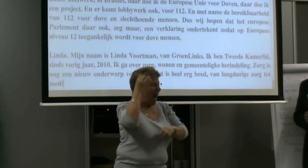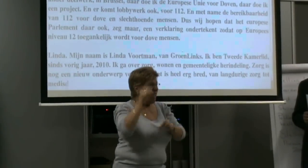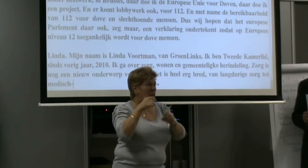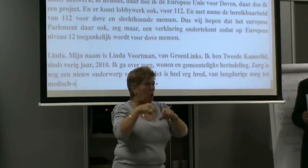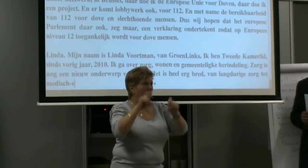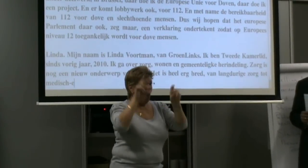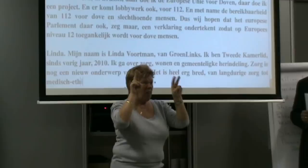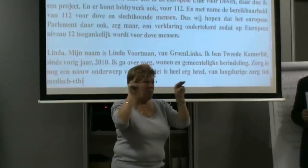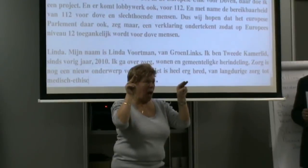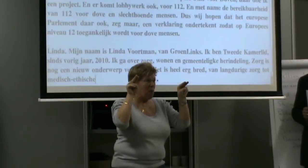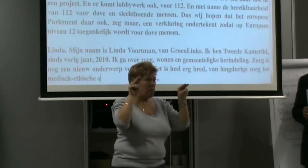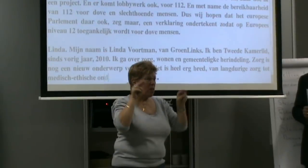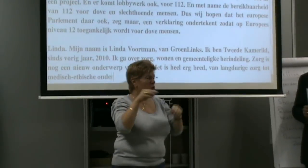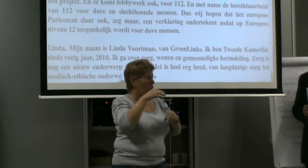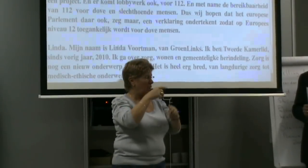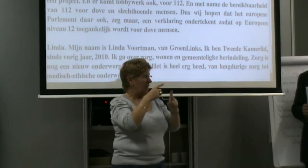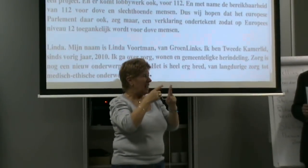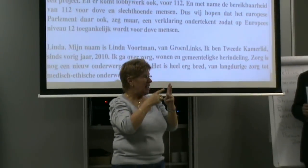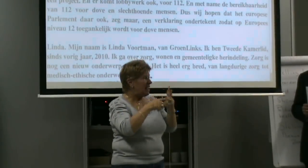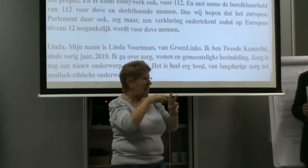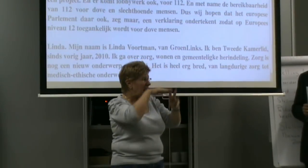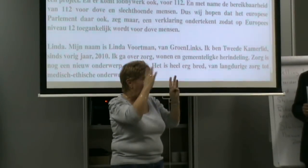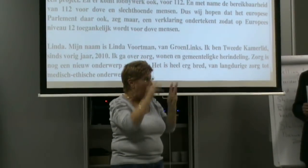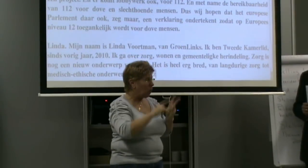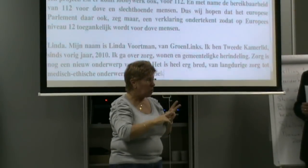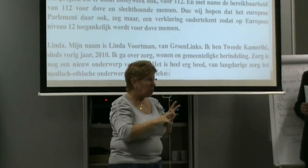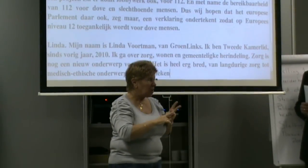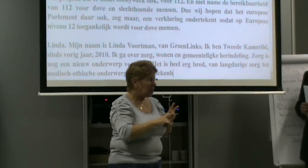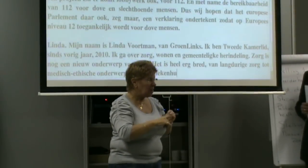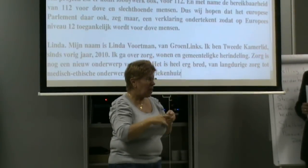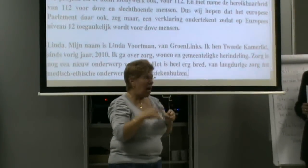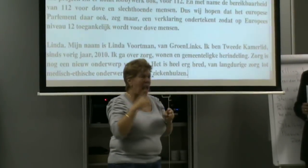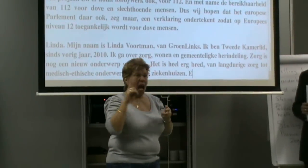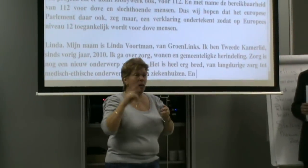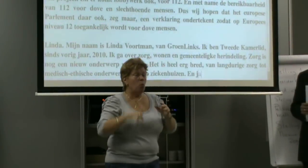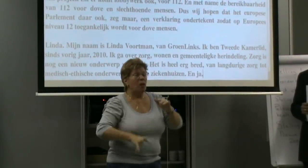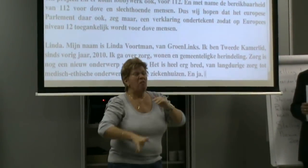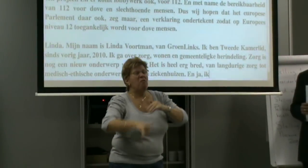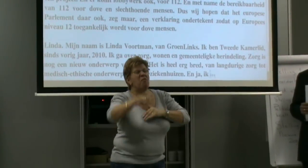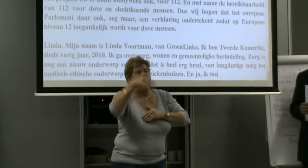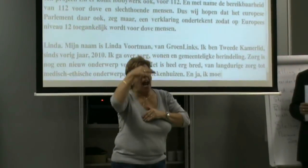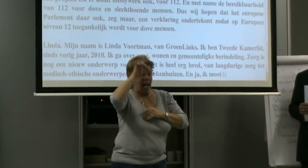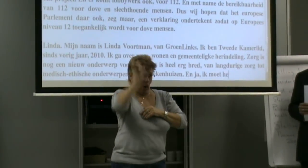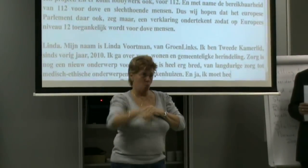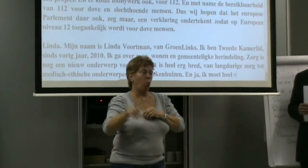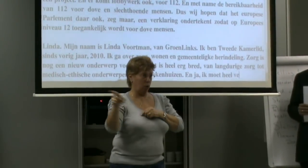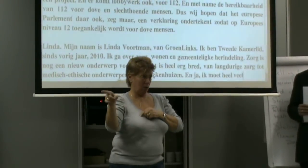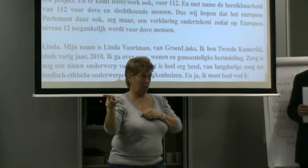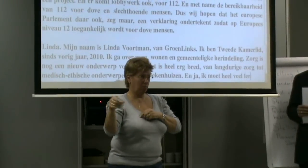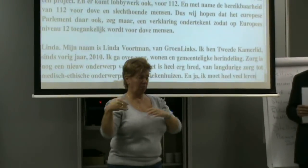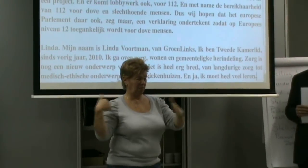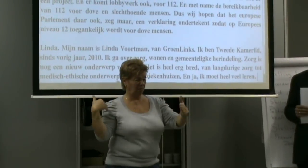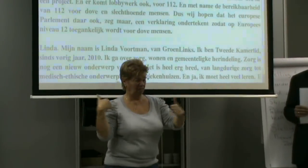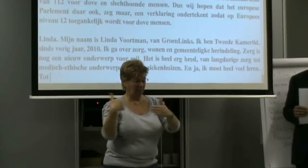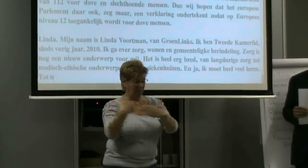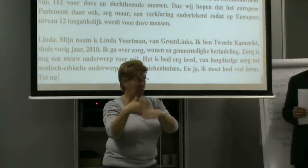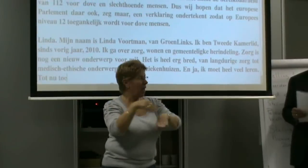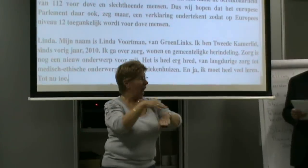Tot de ziekenhuizen. En ja, ik moet heel veel leren. Tot nu toe, mijn ervaring met doof mensen